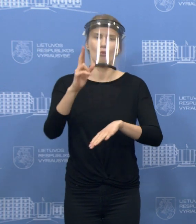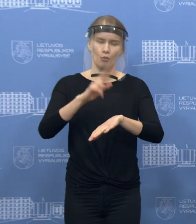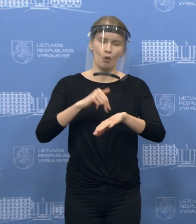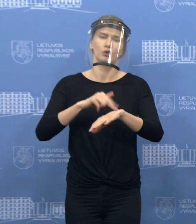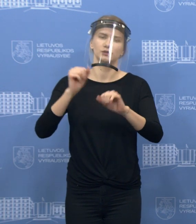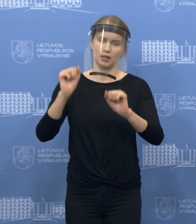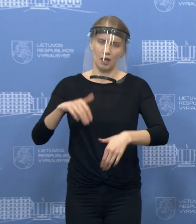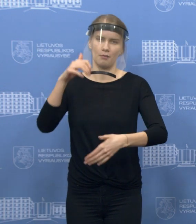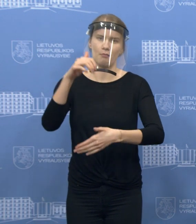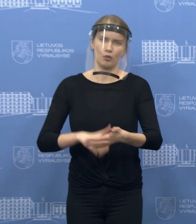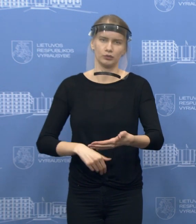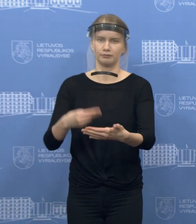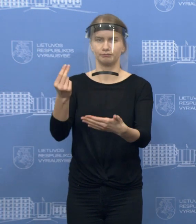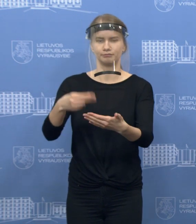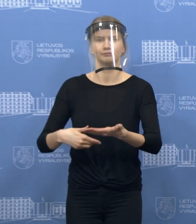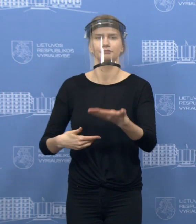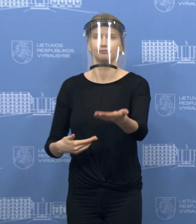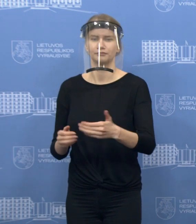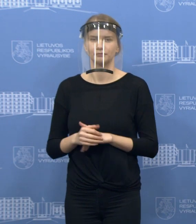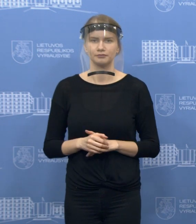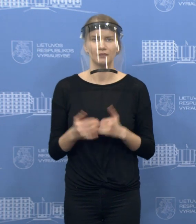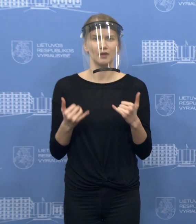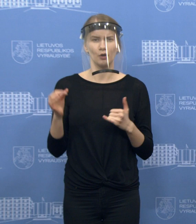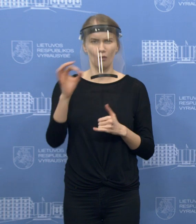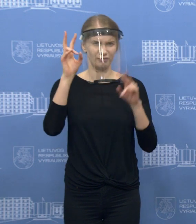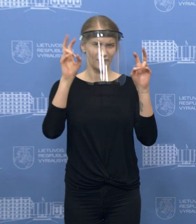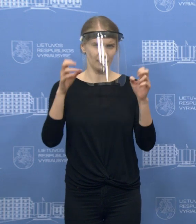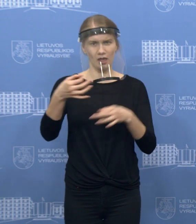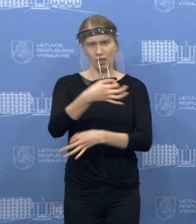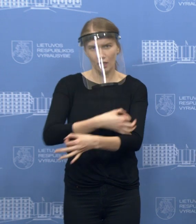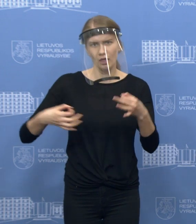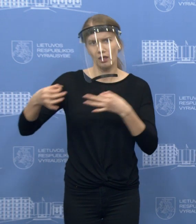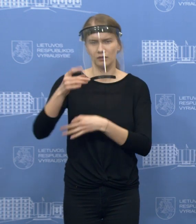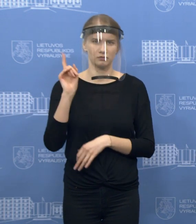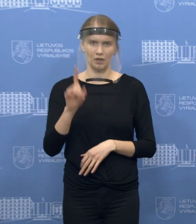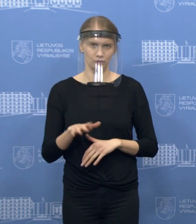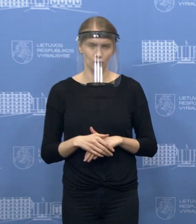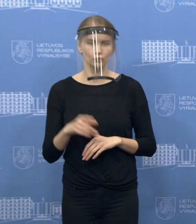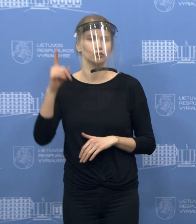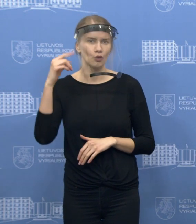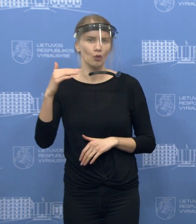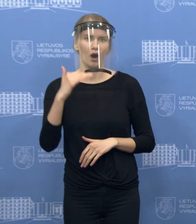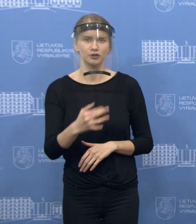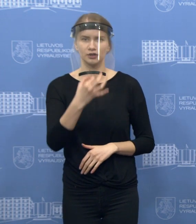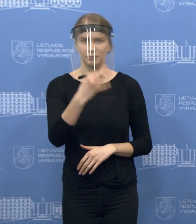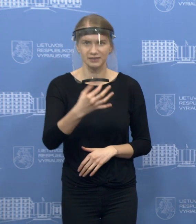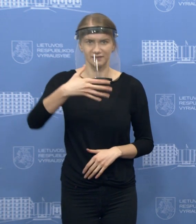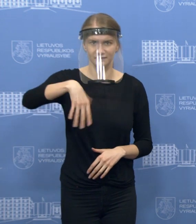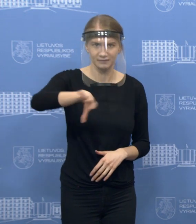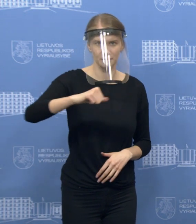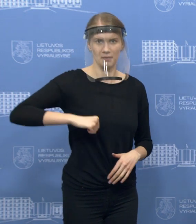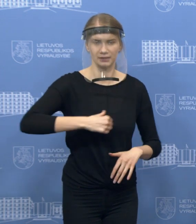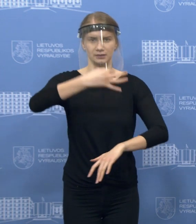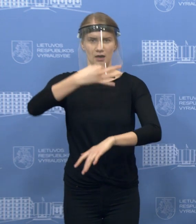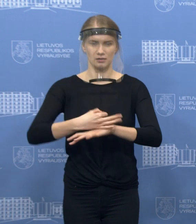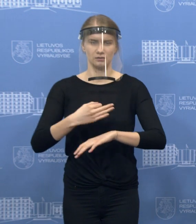sankciją pritaikyti, bet aš tikrai nenoriu net apie tai kalbėti. Manau, kad samoningumas, prevencija ir įspėjimai šiuo atveju bus veiksmingiausi priemonė.